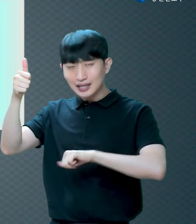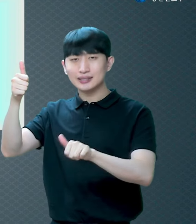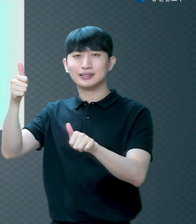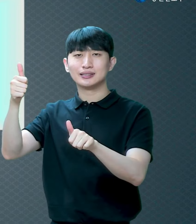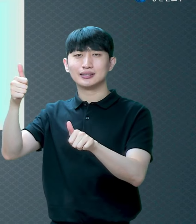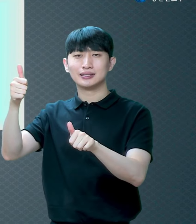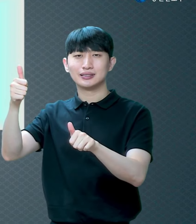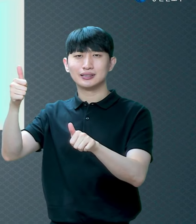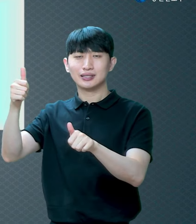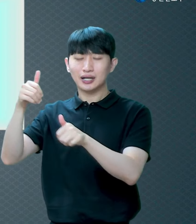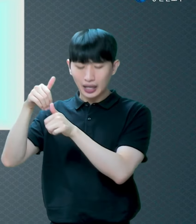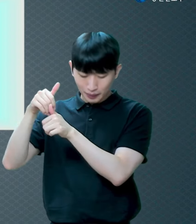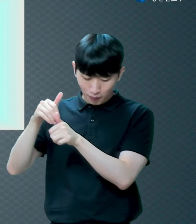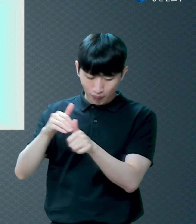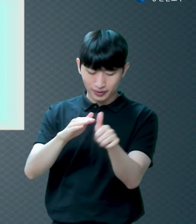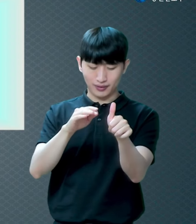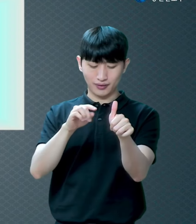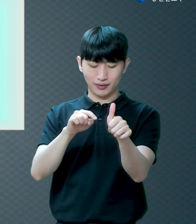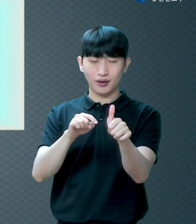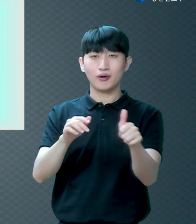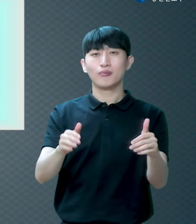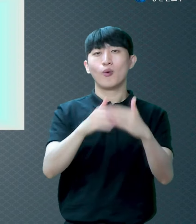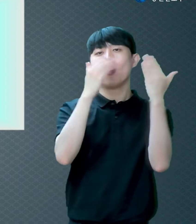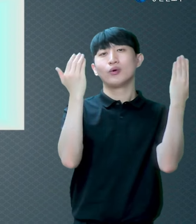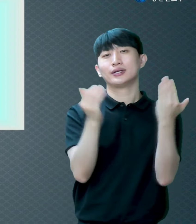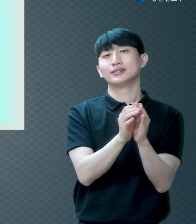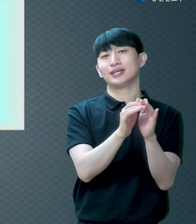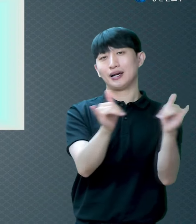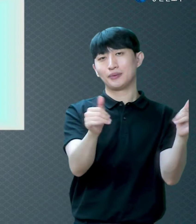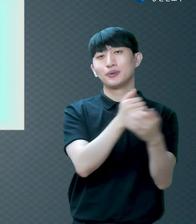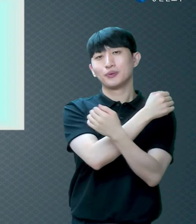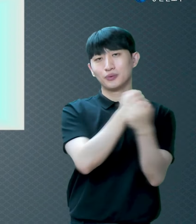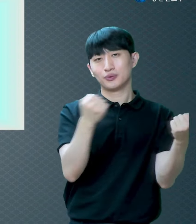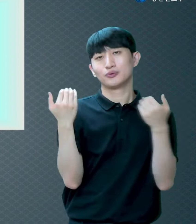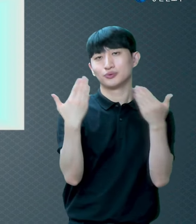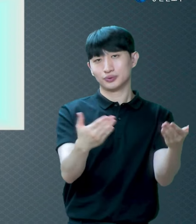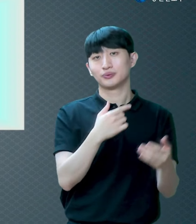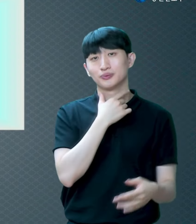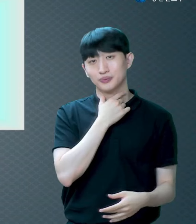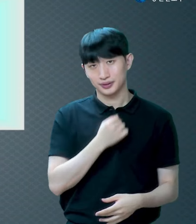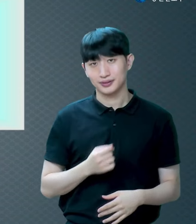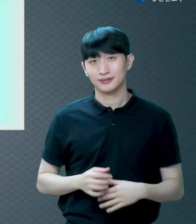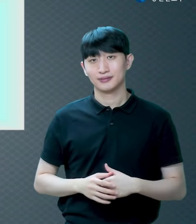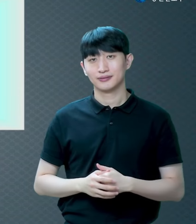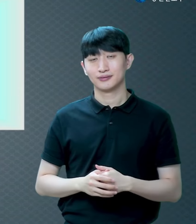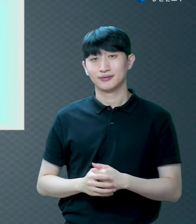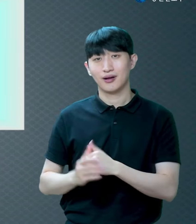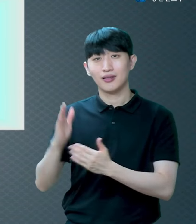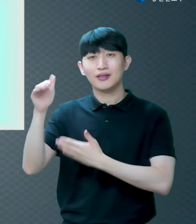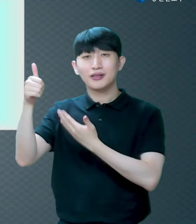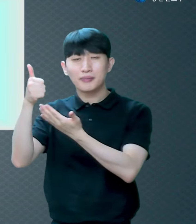우리 모든 사람을 위해서 내어주신 분이에요 하나님이 뭐 아끼까요?